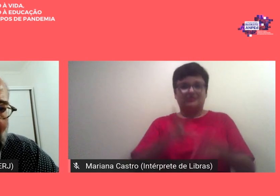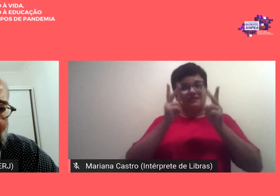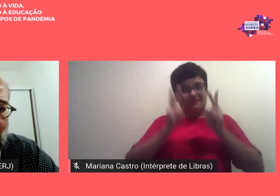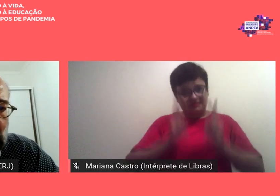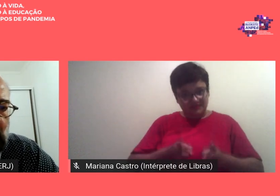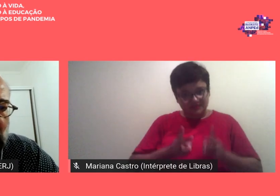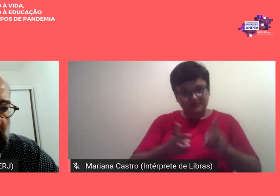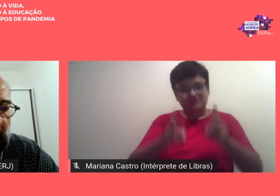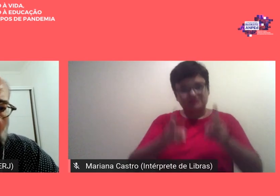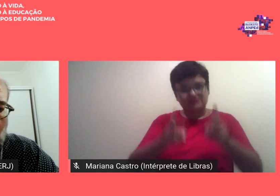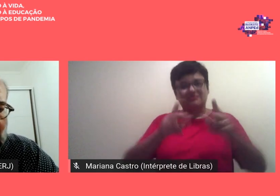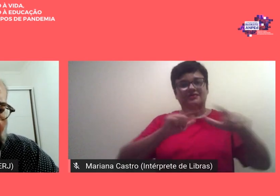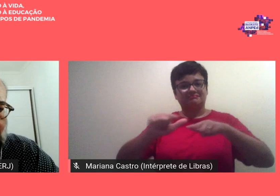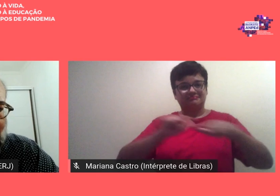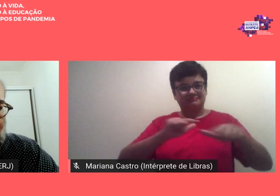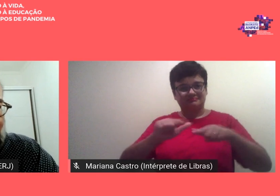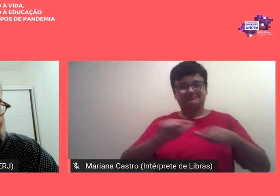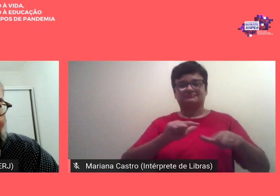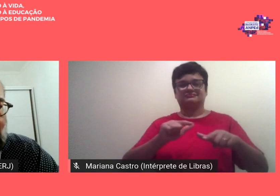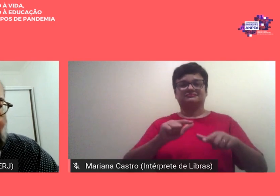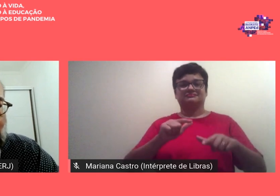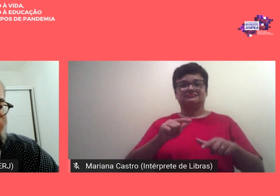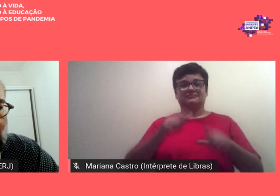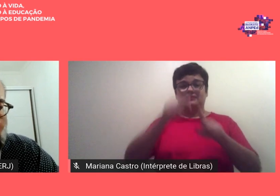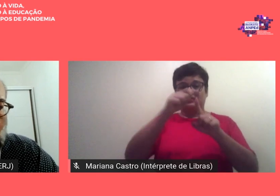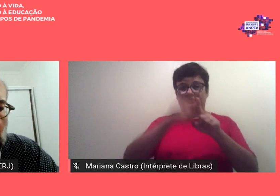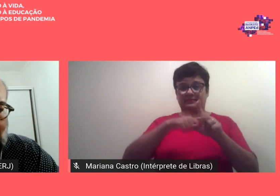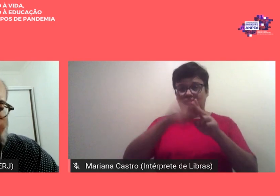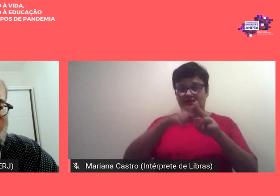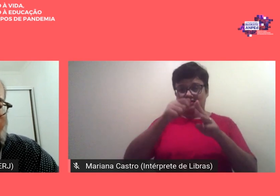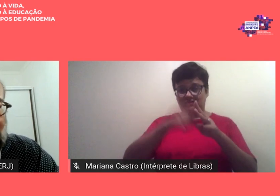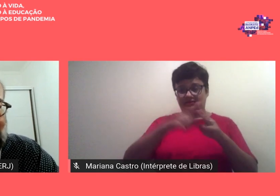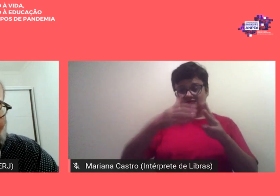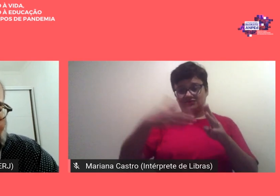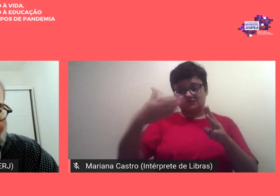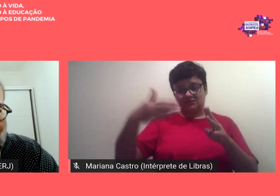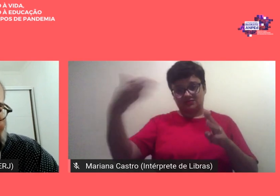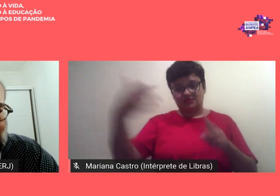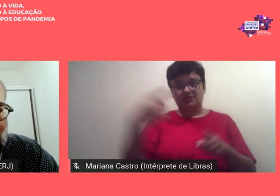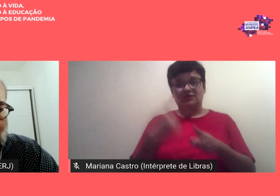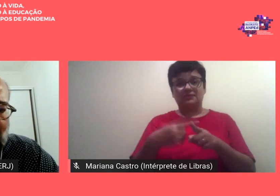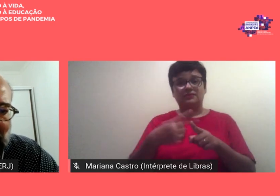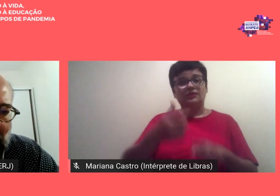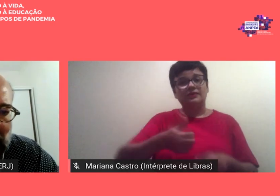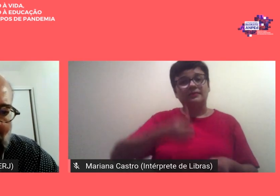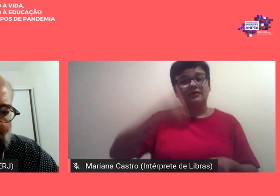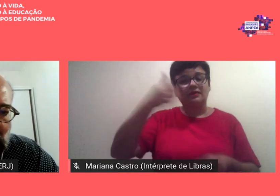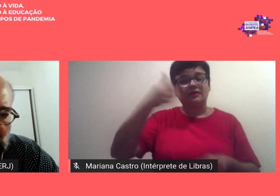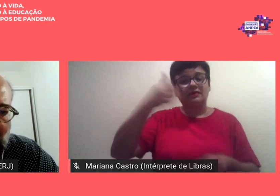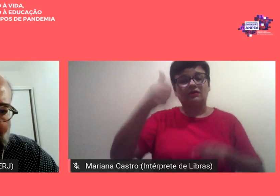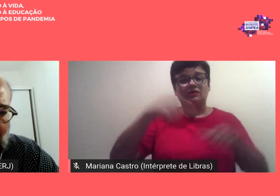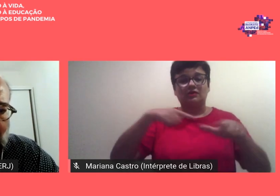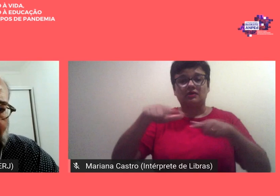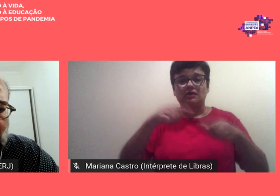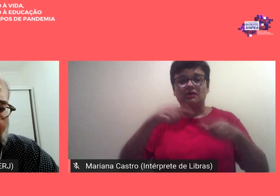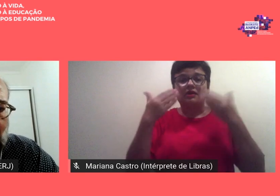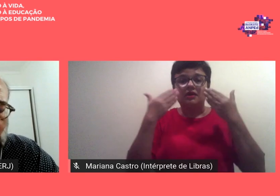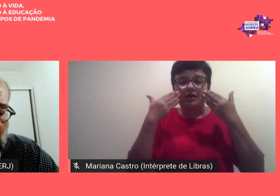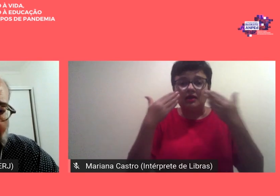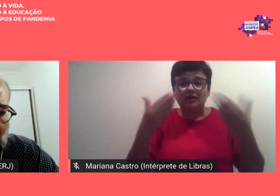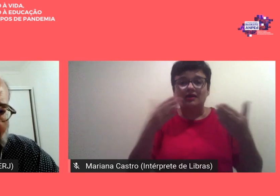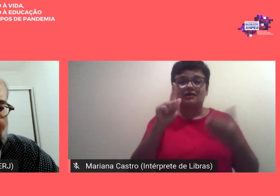trabalhar durante os próximos meses porque os melhores trabalhos apresentados no GT